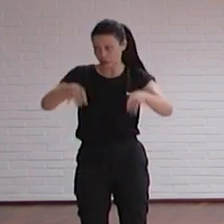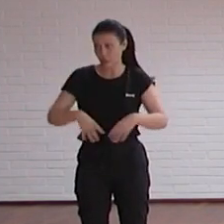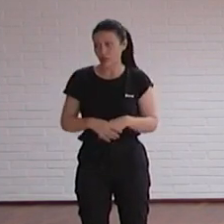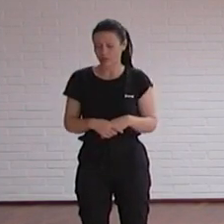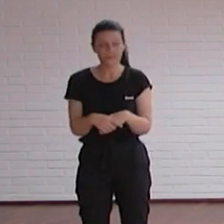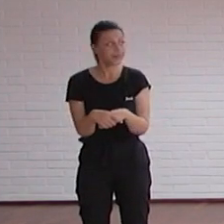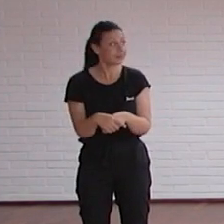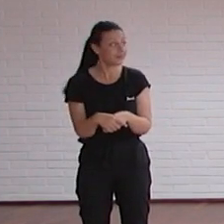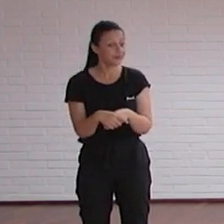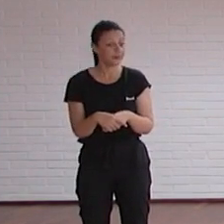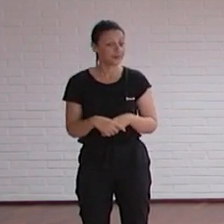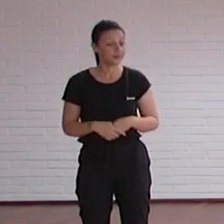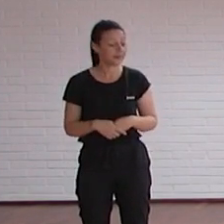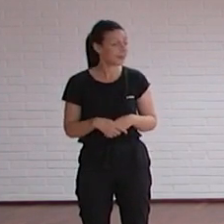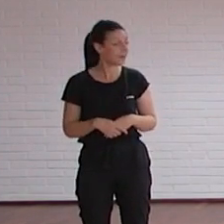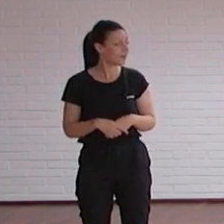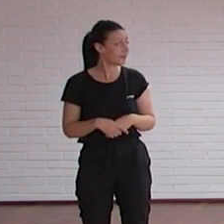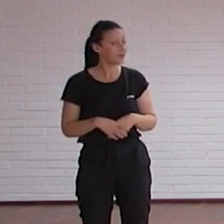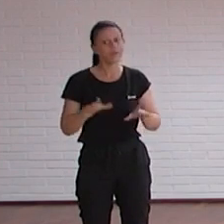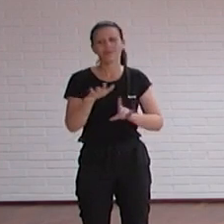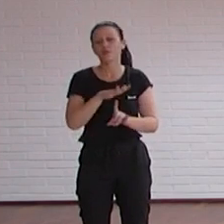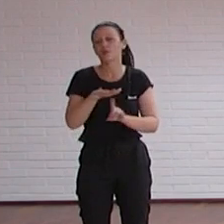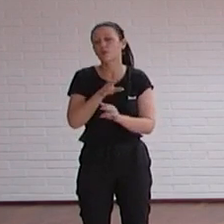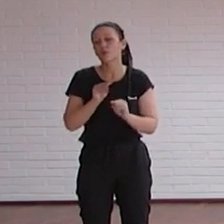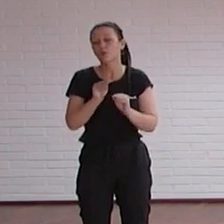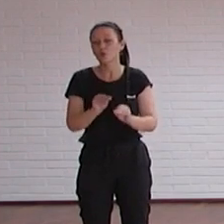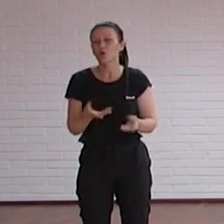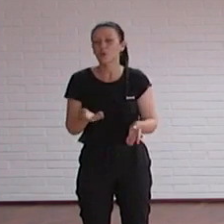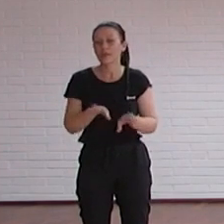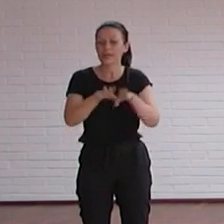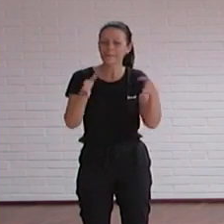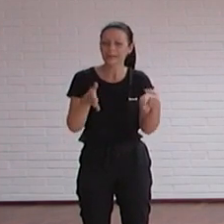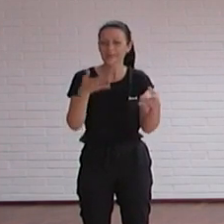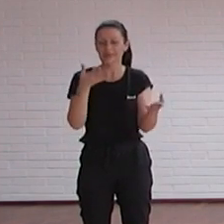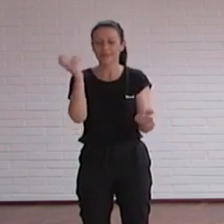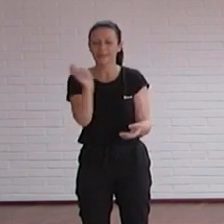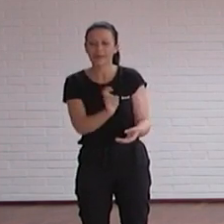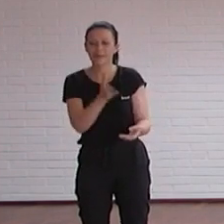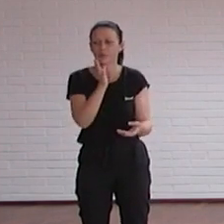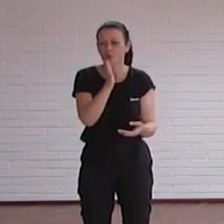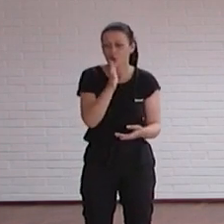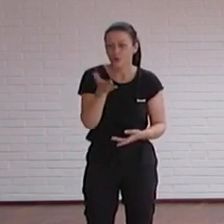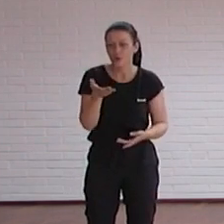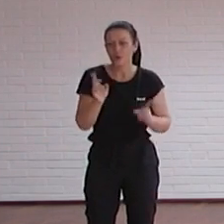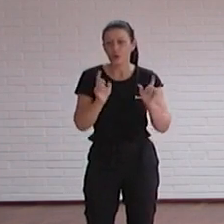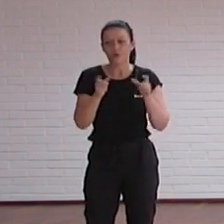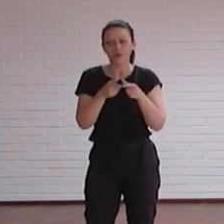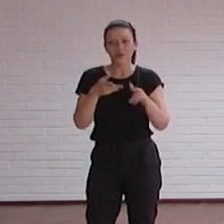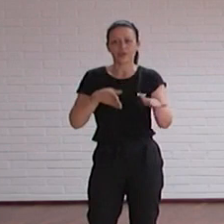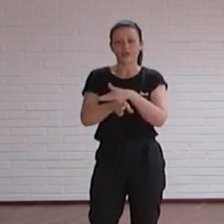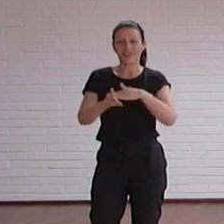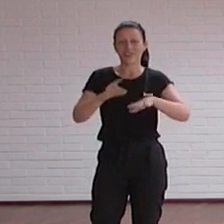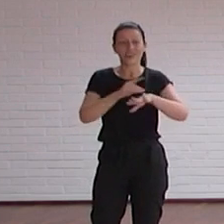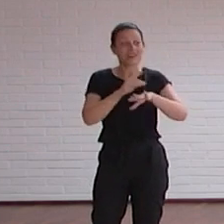Y luego ya, pues, para contextualizar la mesa y por qué estamos aquí y la unidad de accesibilidad digital, por qué